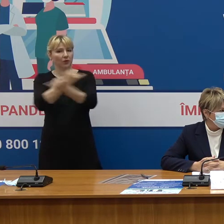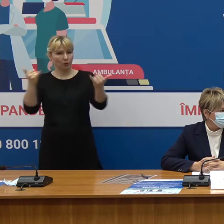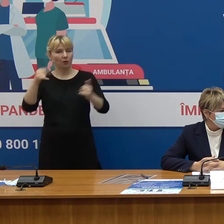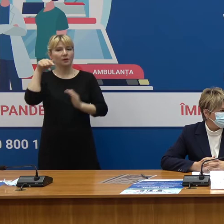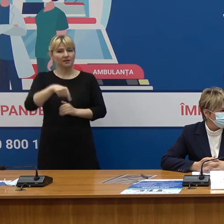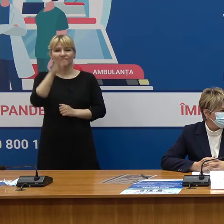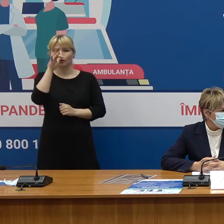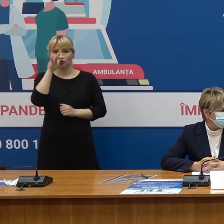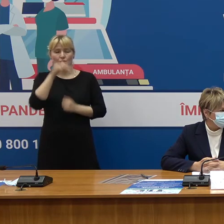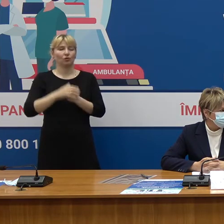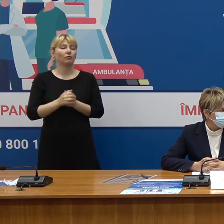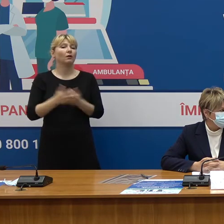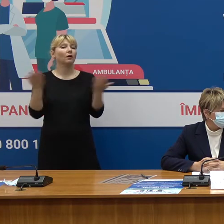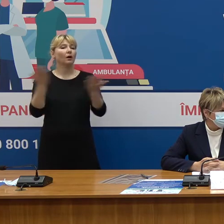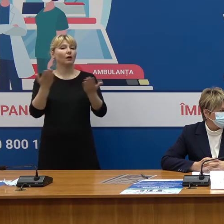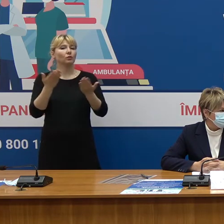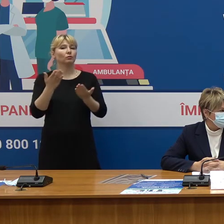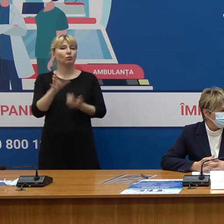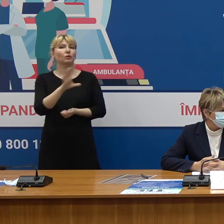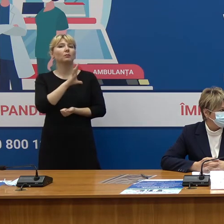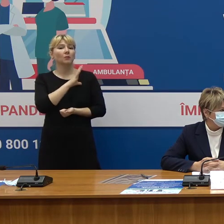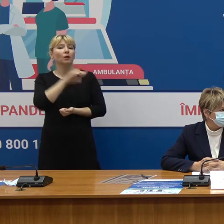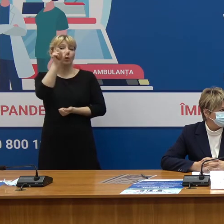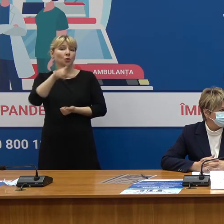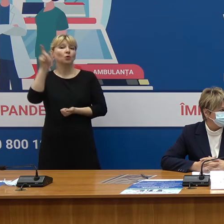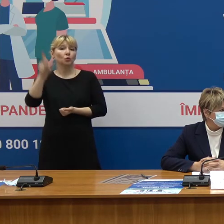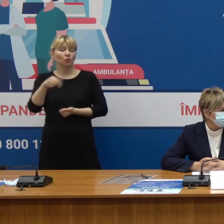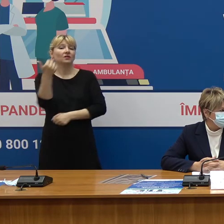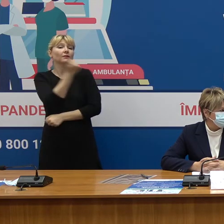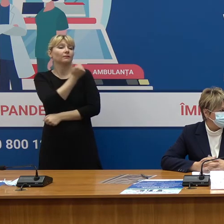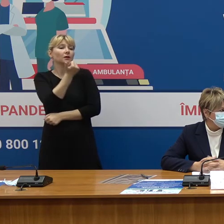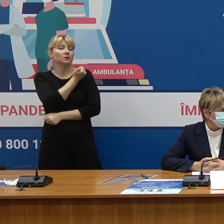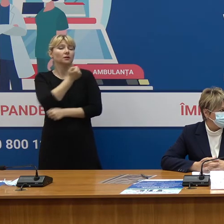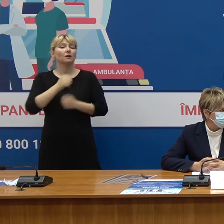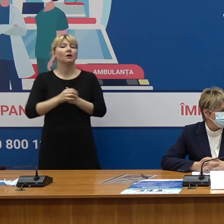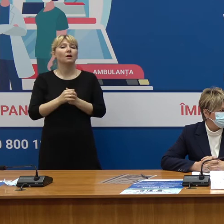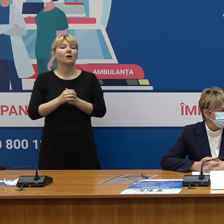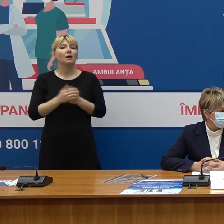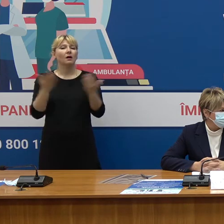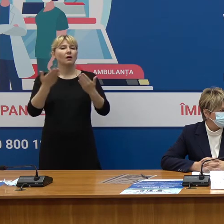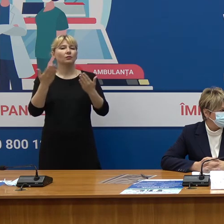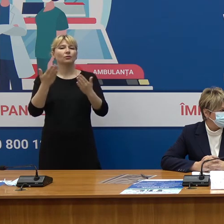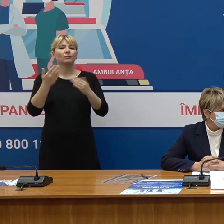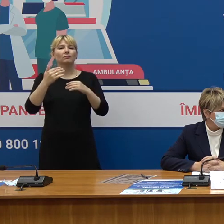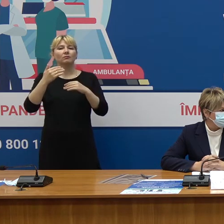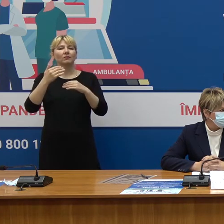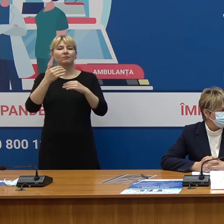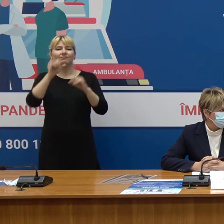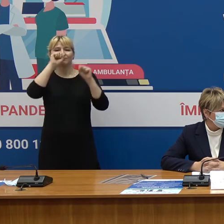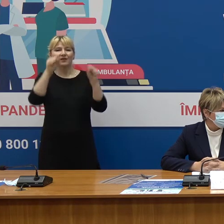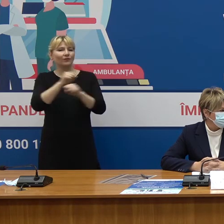Chișinău unde au fost vaccinate persoanele în afara centrelor de vaccinare o